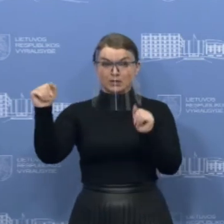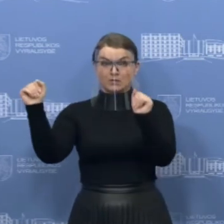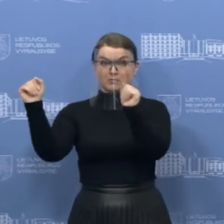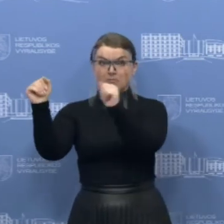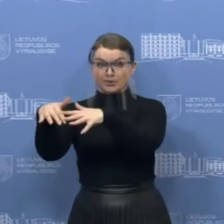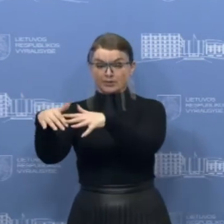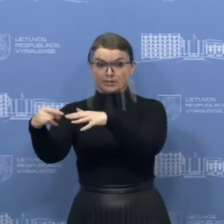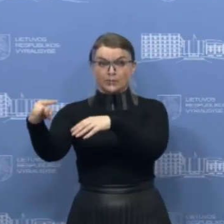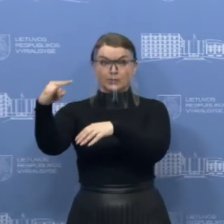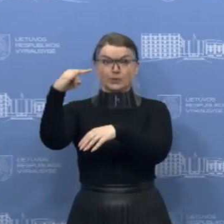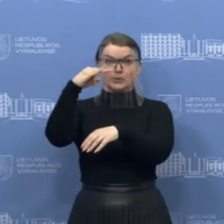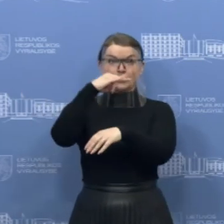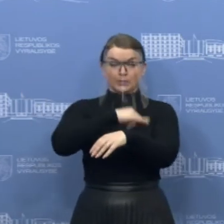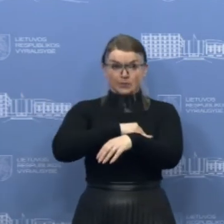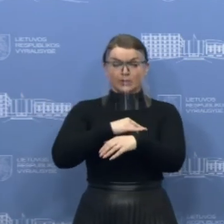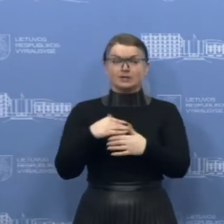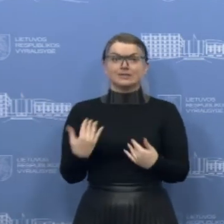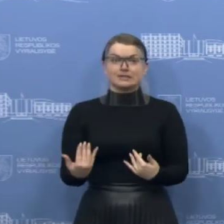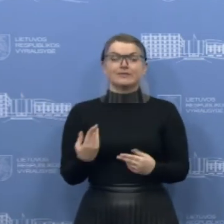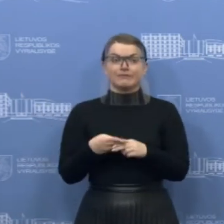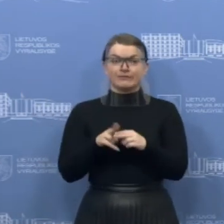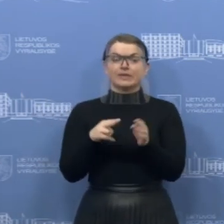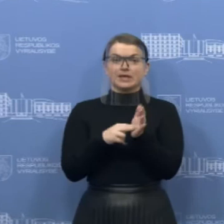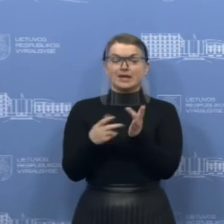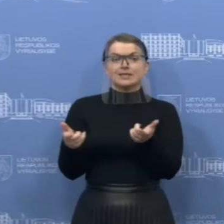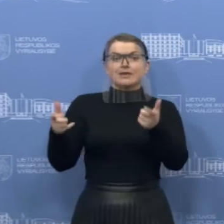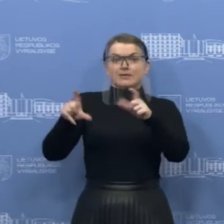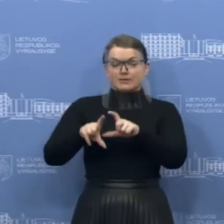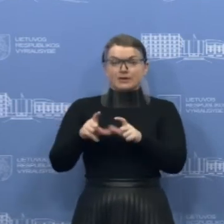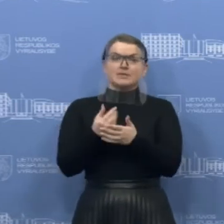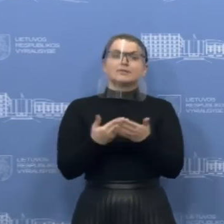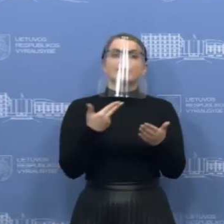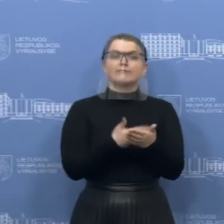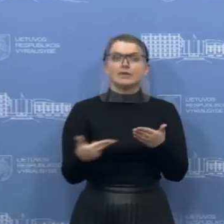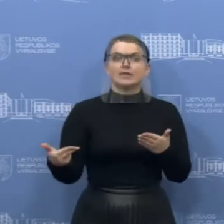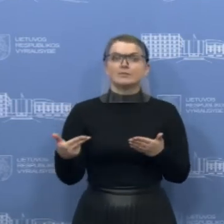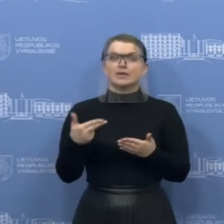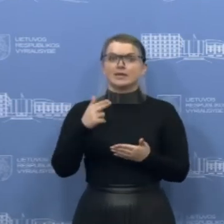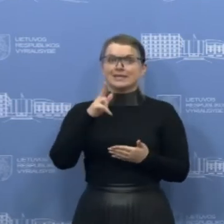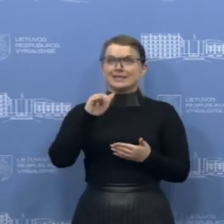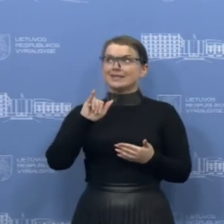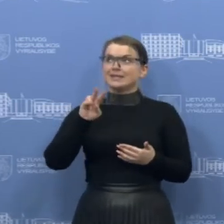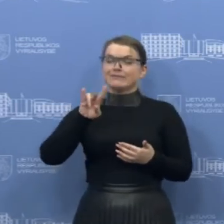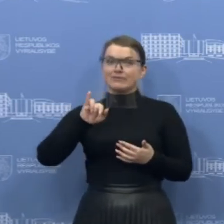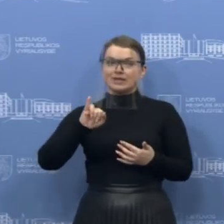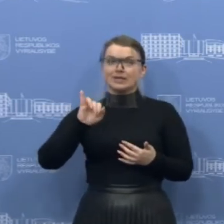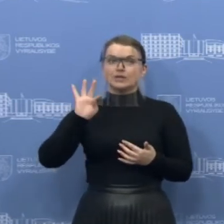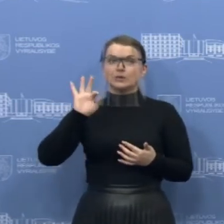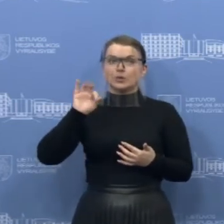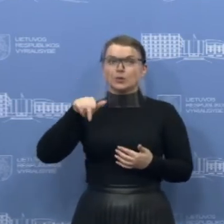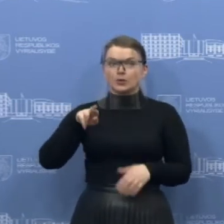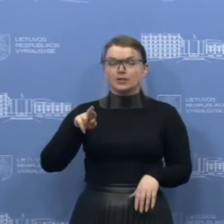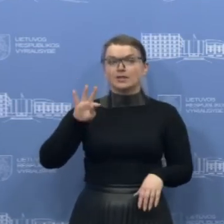Taigi ir kaina buvo didesnė. Tačiau tikrai su agentūromis, ypatingai su KIDI tur, su TES tur,